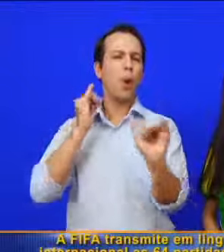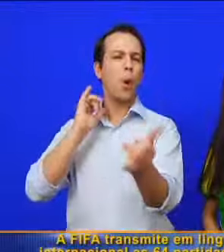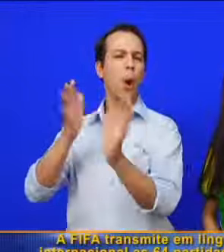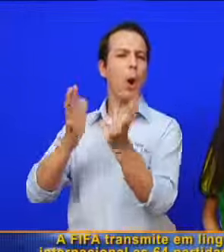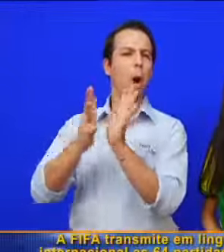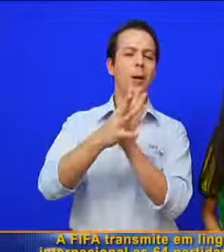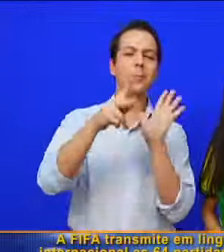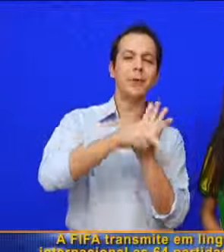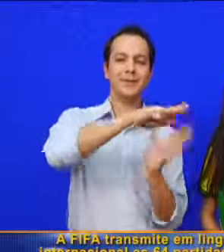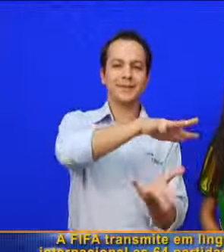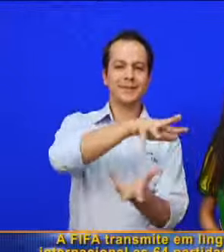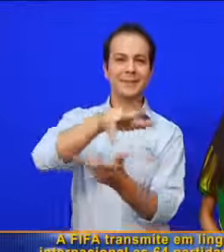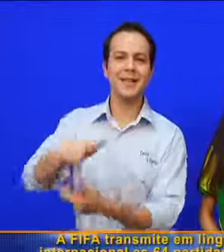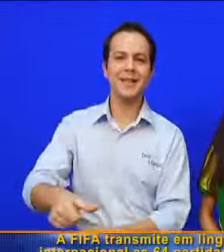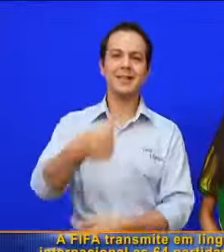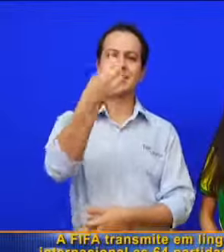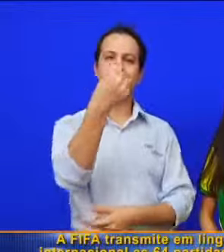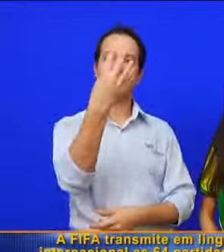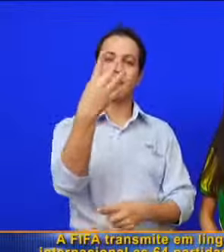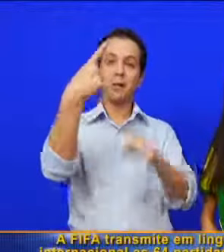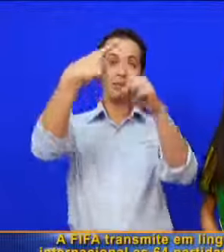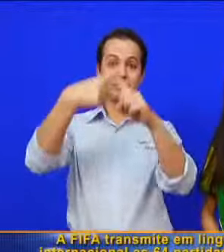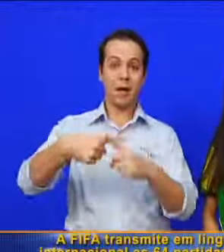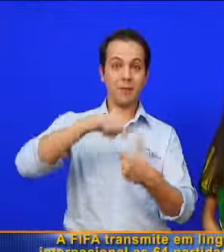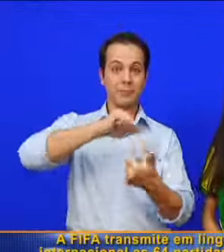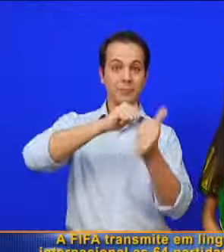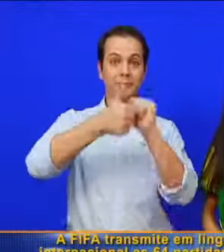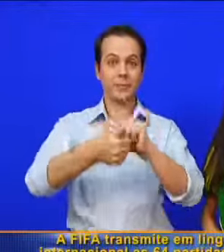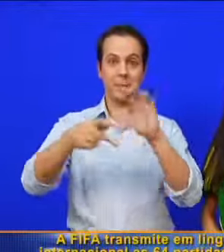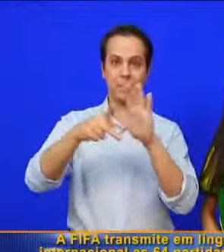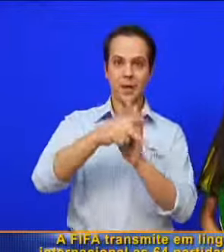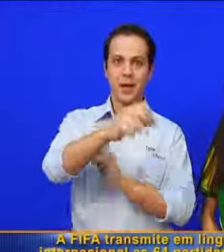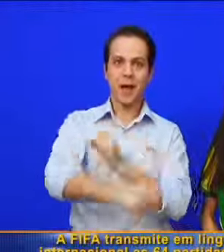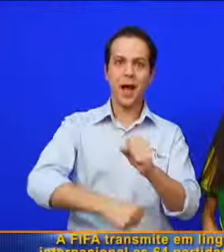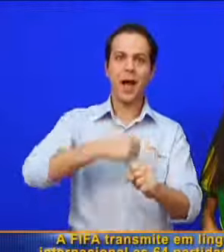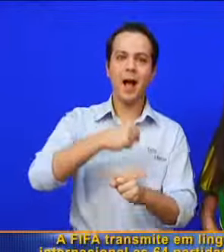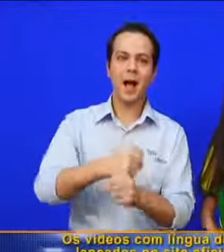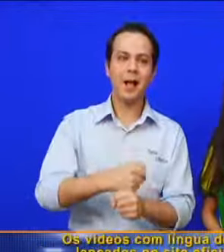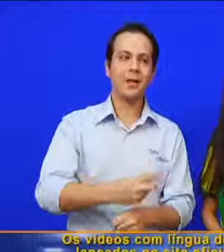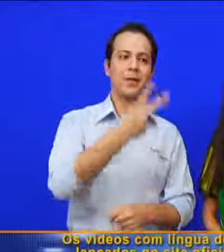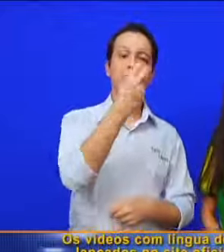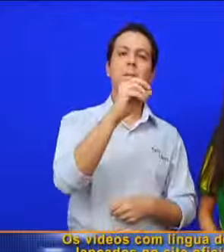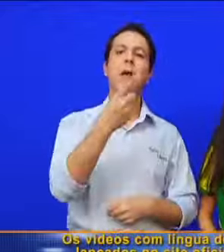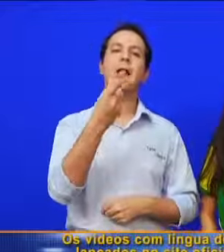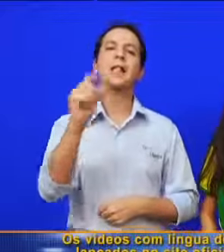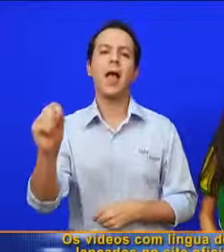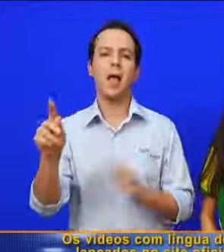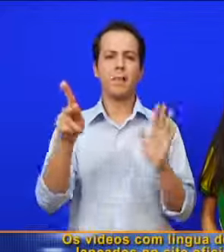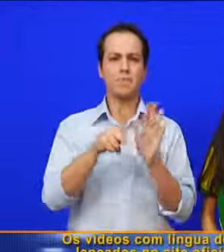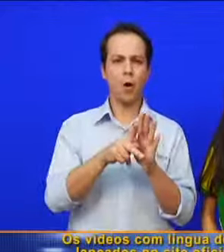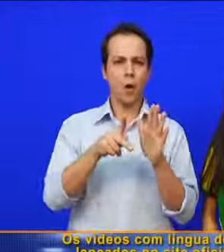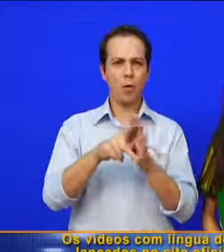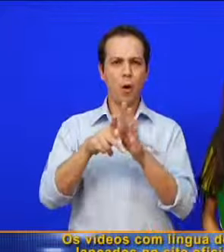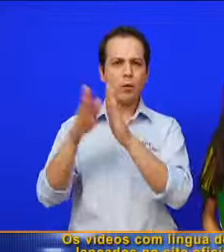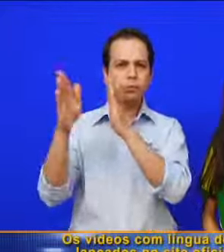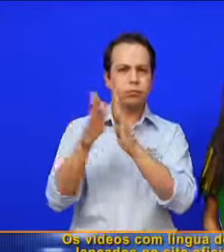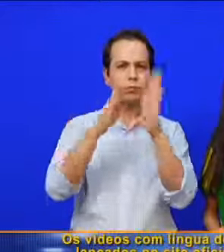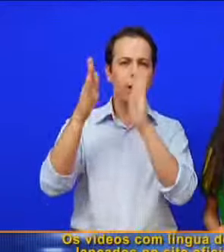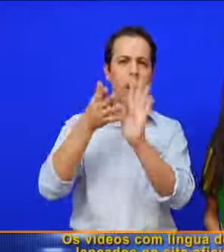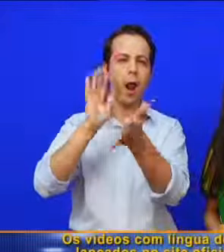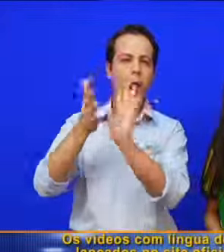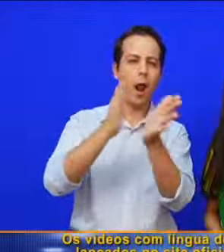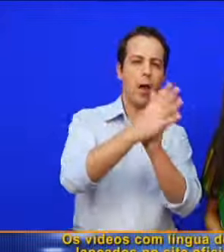internacional as 64 partidas da Copa de 2010. Os vídeos com língua de sinais são